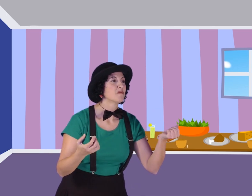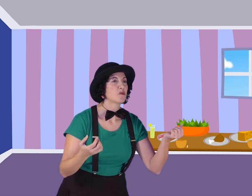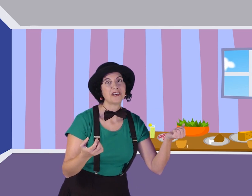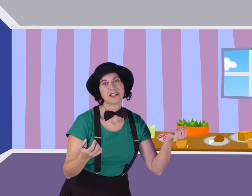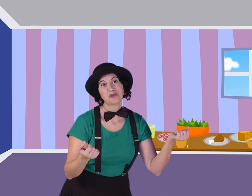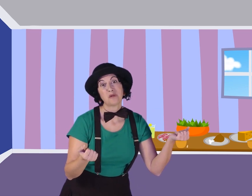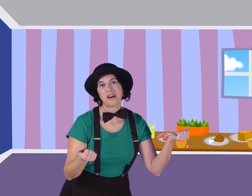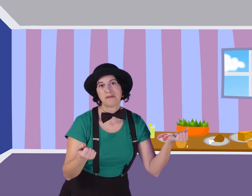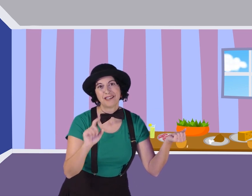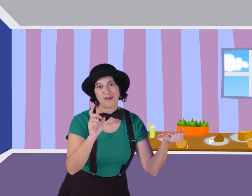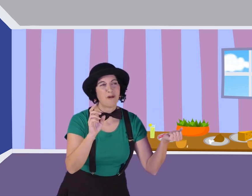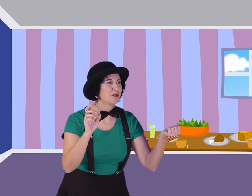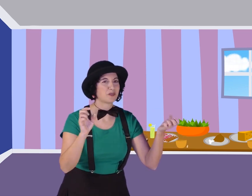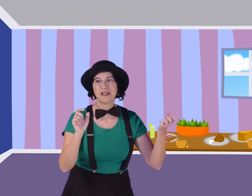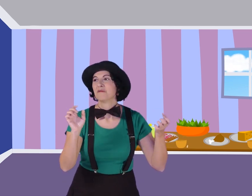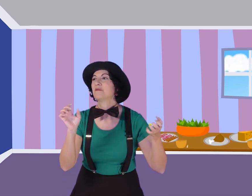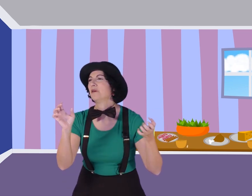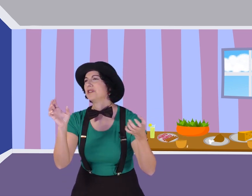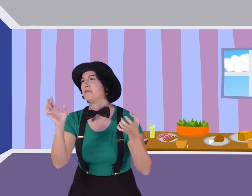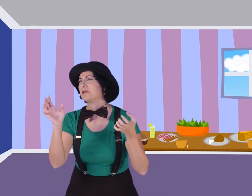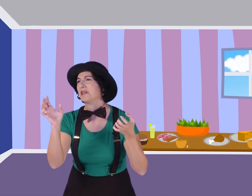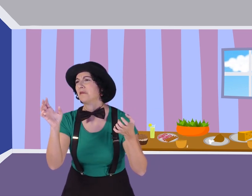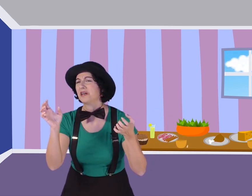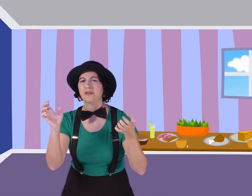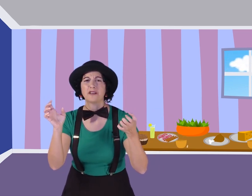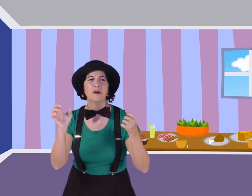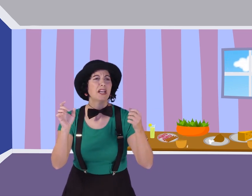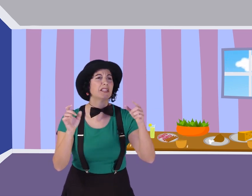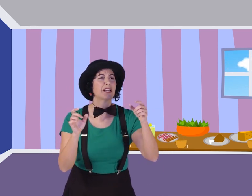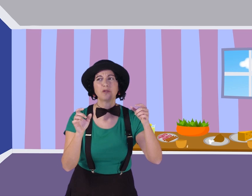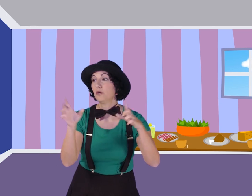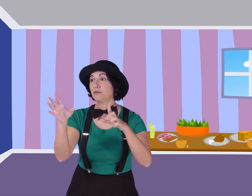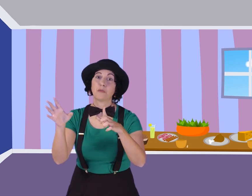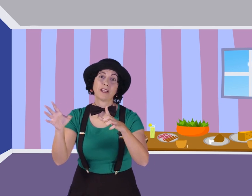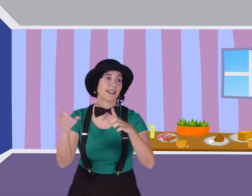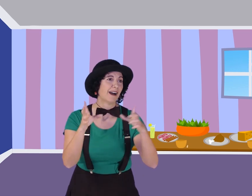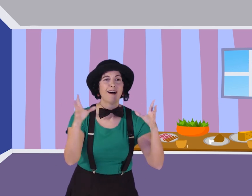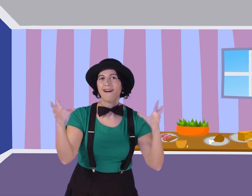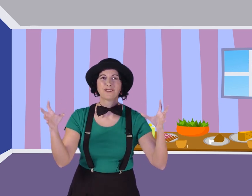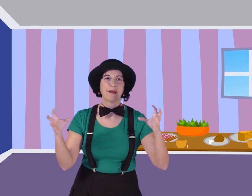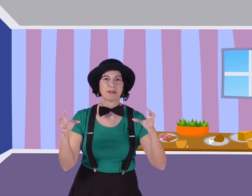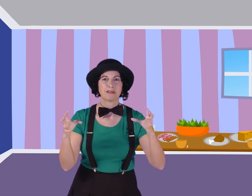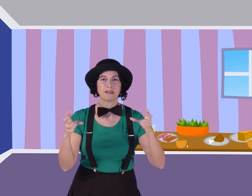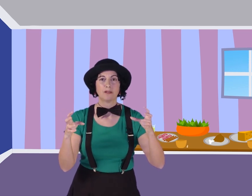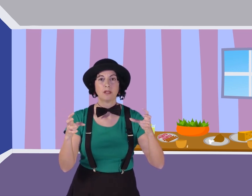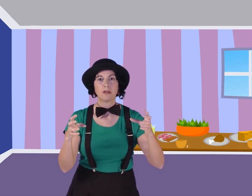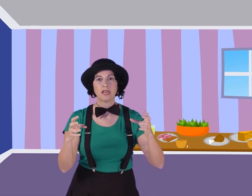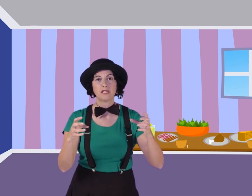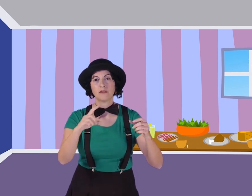¡Uy! Ese queso que huele a pies. ¡Ay! No sé. ¡Uy! Ese queso que tiene agujeros. ¡No! Ese queso. ¡Uy! No por la tarta. ¡Ay! No sabía por dónde empezar y no